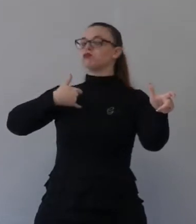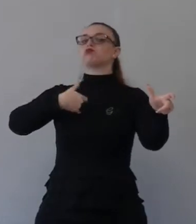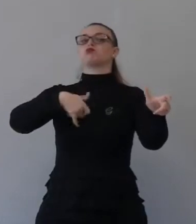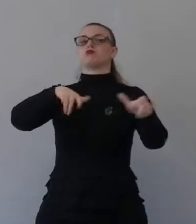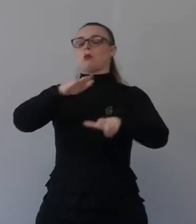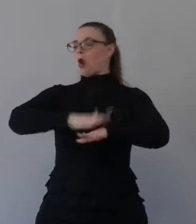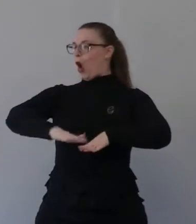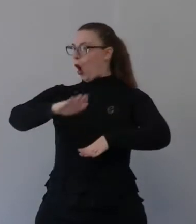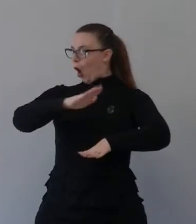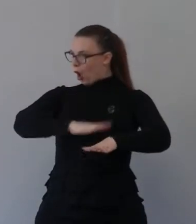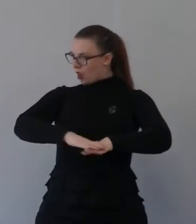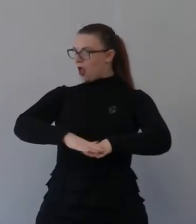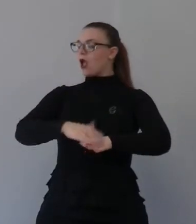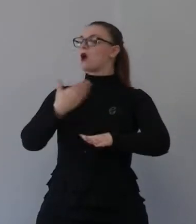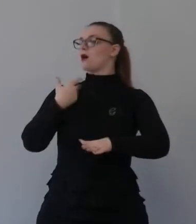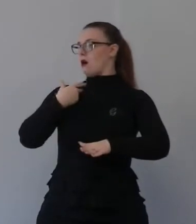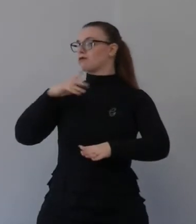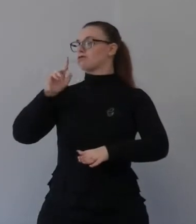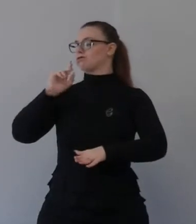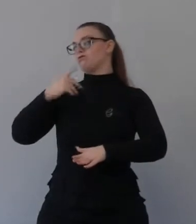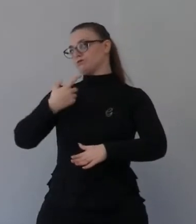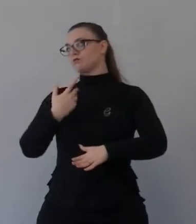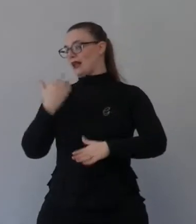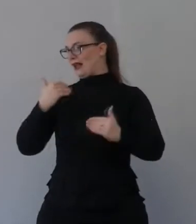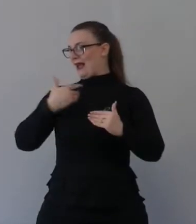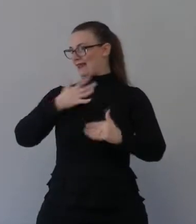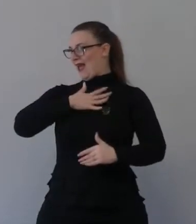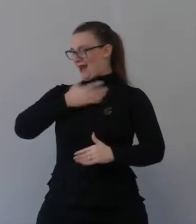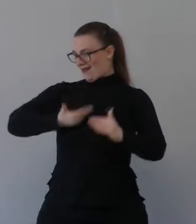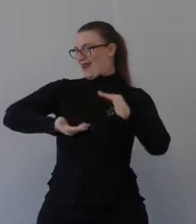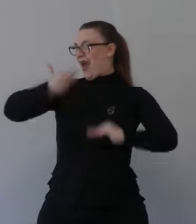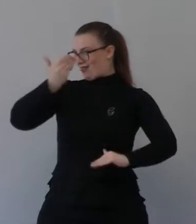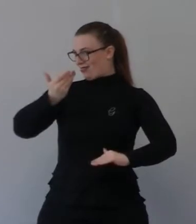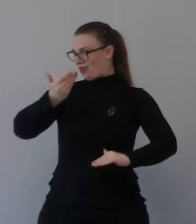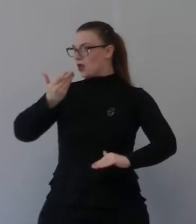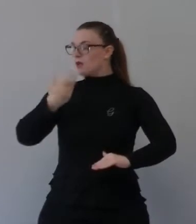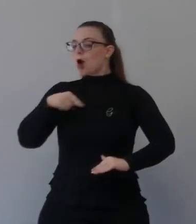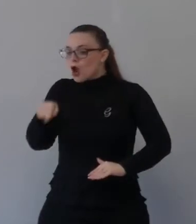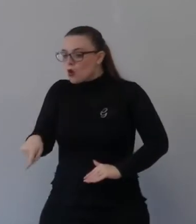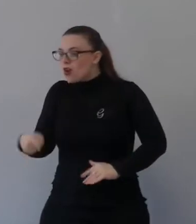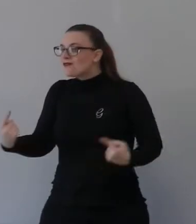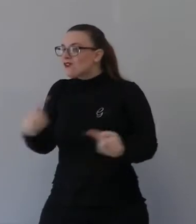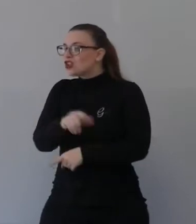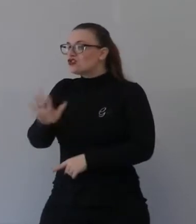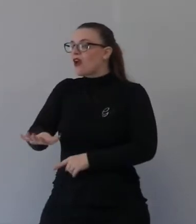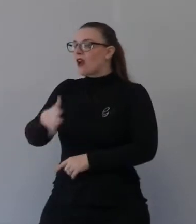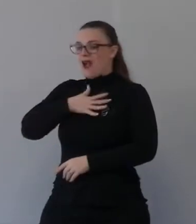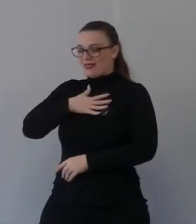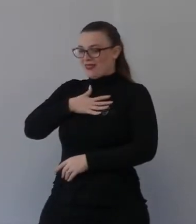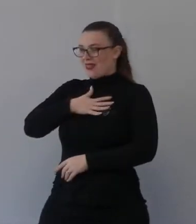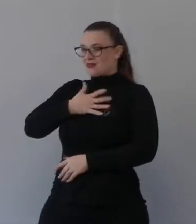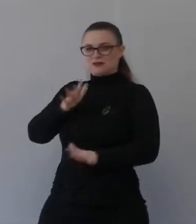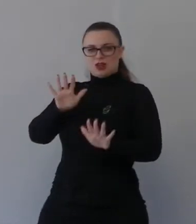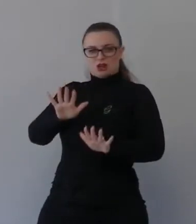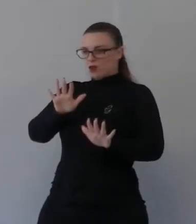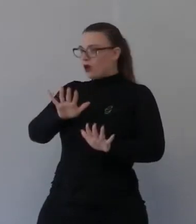-29 anni, 30 anni, e cominciava già ad insegnare. Ma qui rivela pubblicamente per la